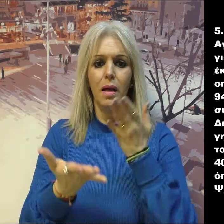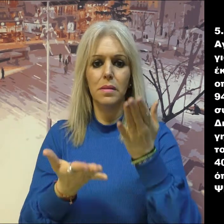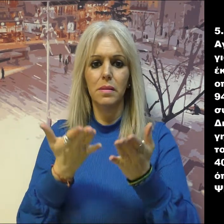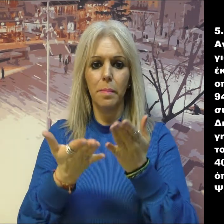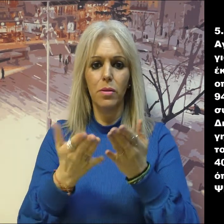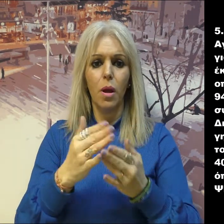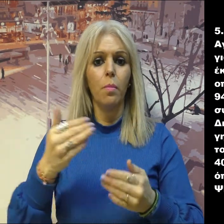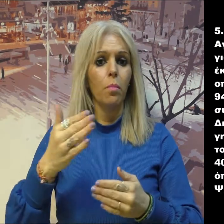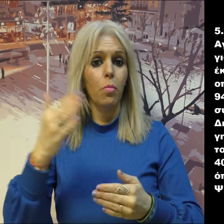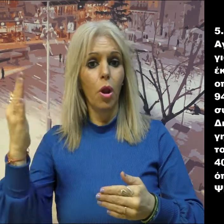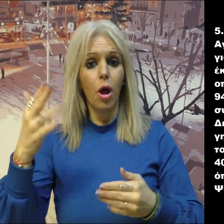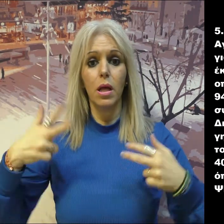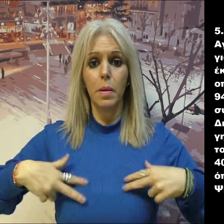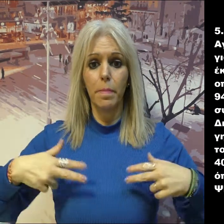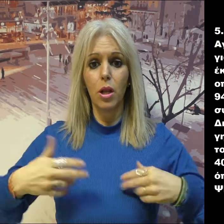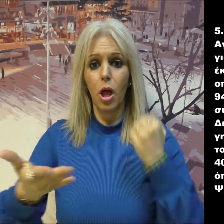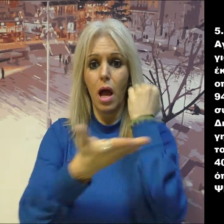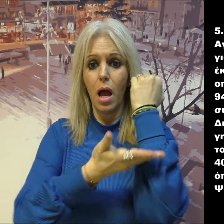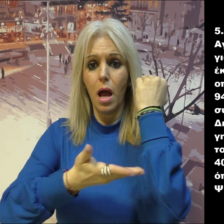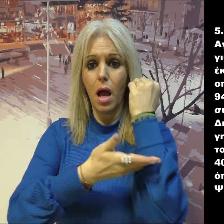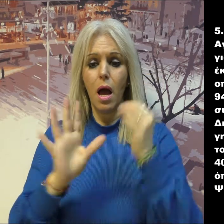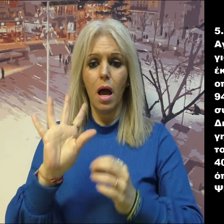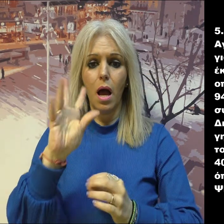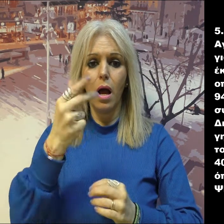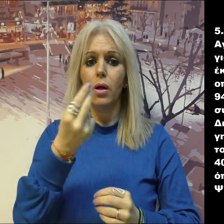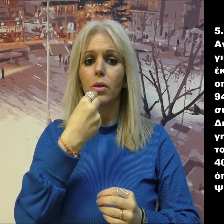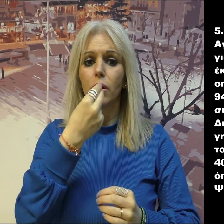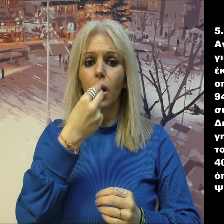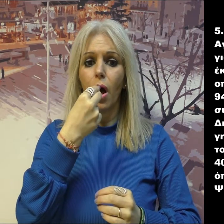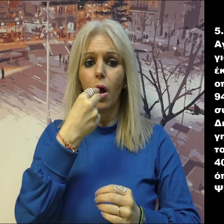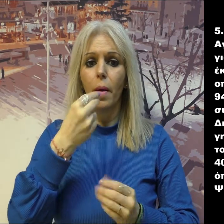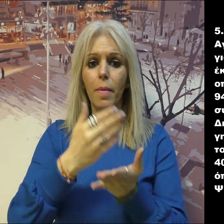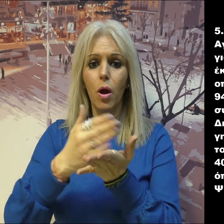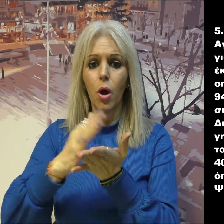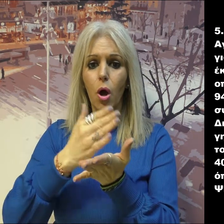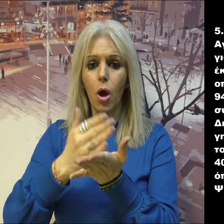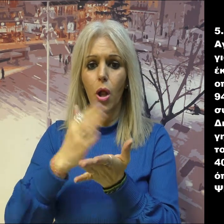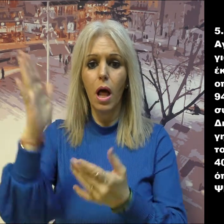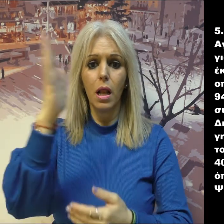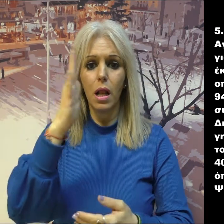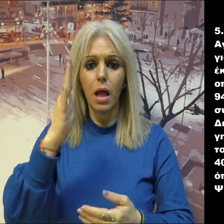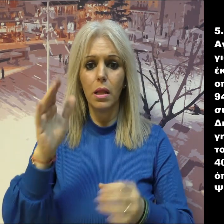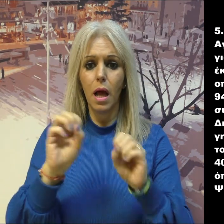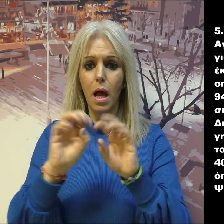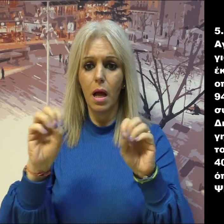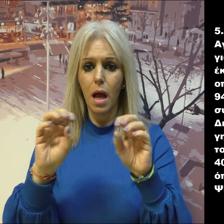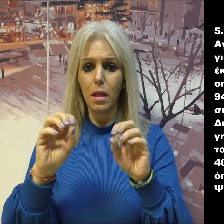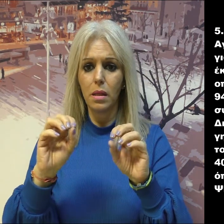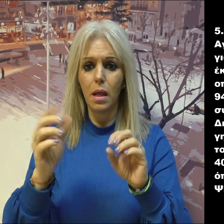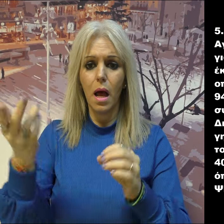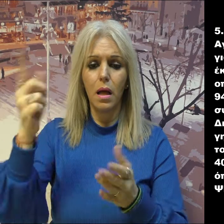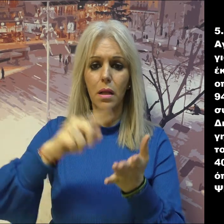Πέμπτο, έτοιμα προς το Υπουργείο Αγροτικής Ανάπτυξης και Τροφίμων για την παραχώρηση κατά χρήση έκτασης εμβαδού 29